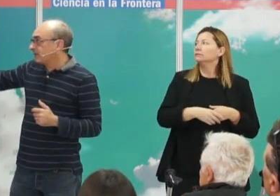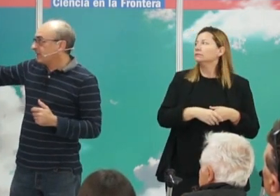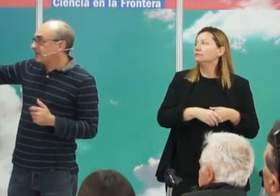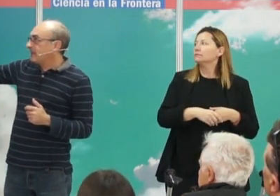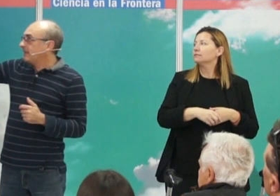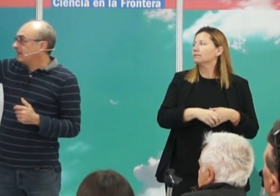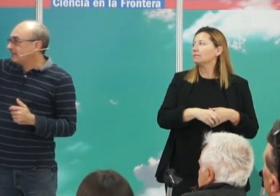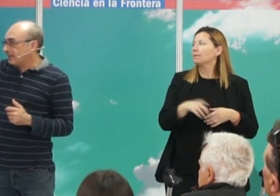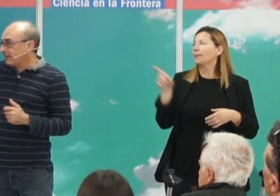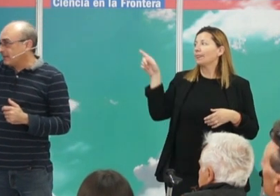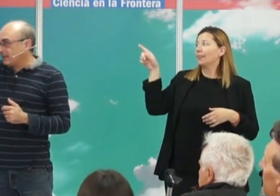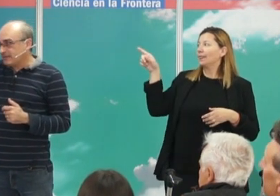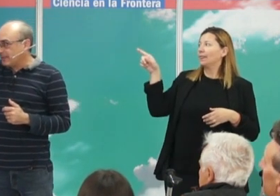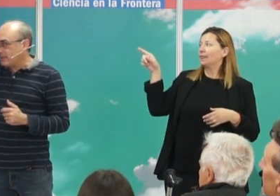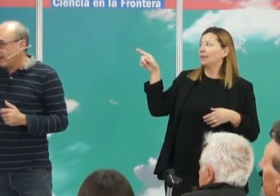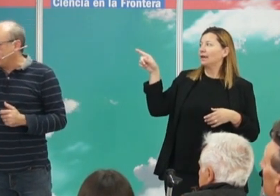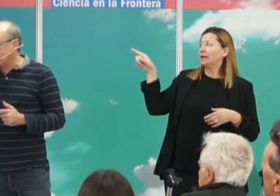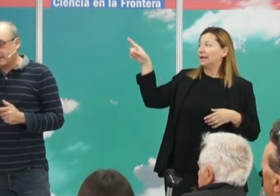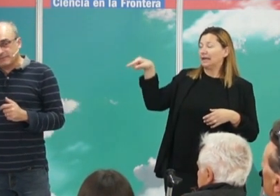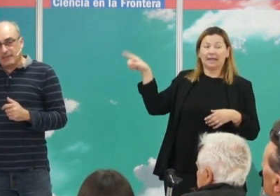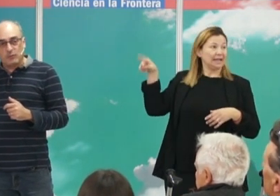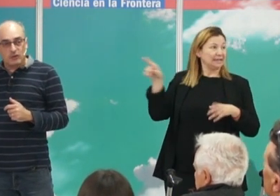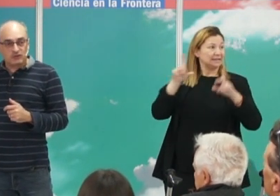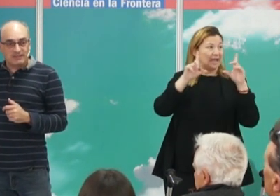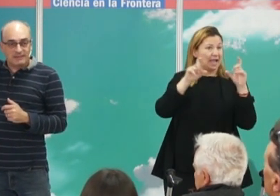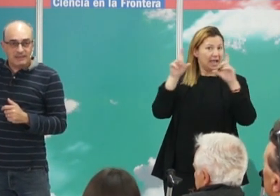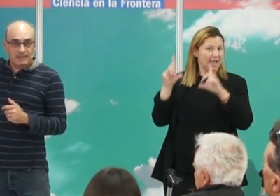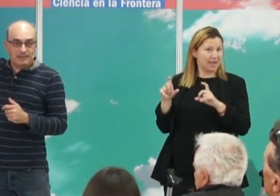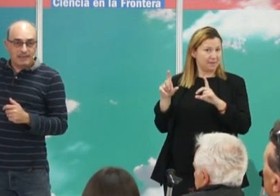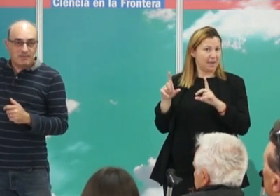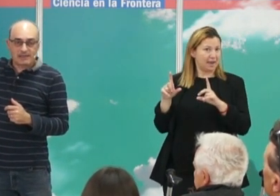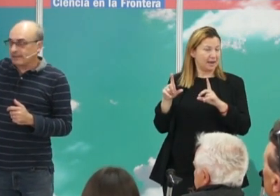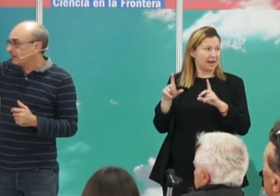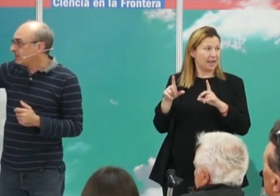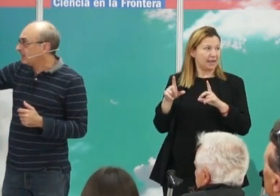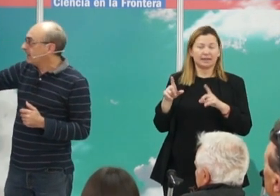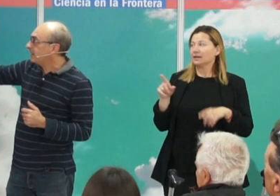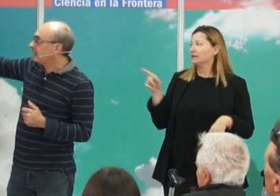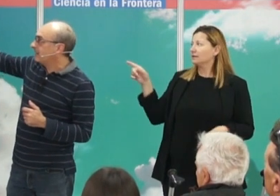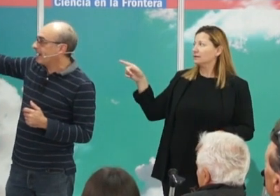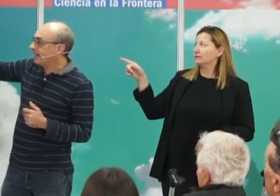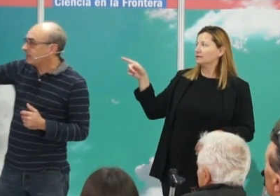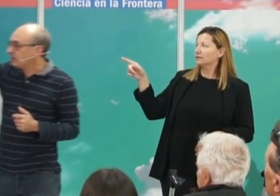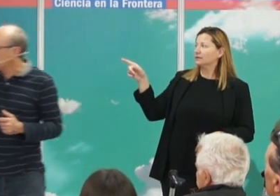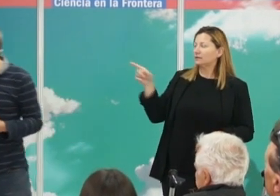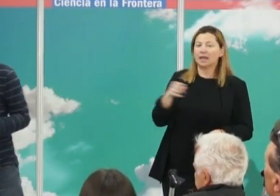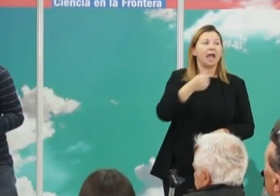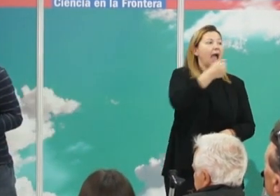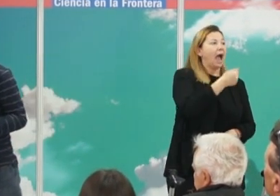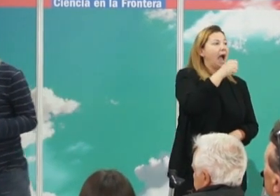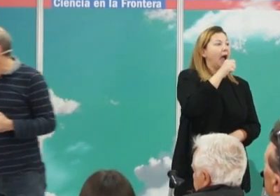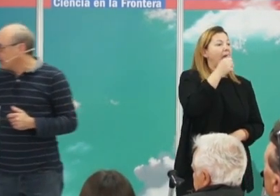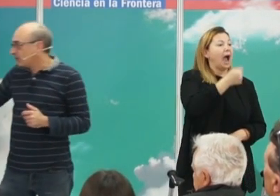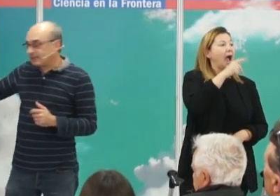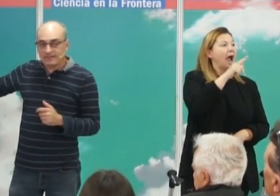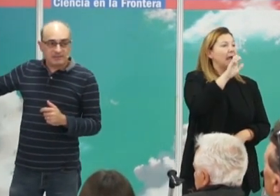Por cierto, estas imágenes glamorosas de Amarna, de Akhenatón con sus